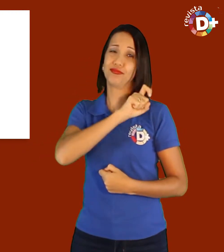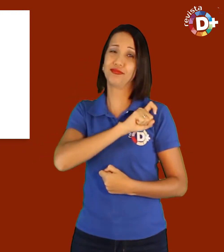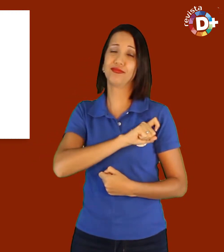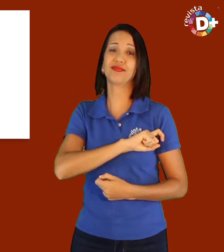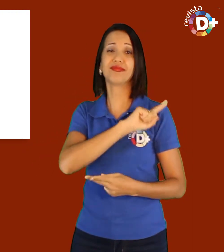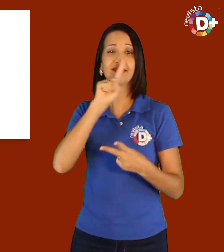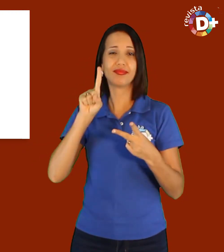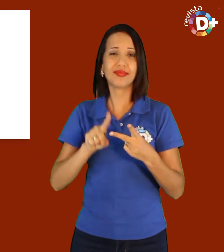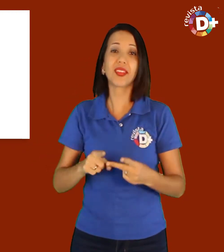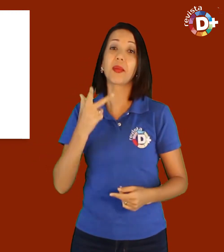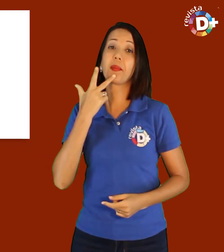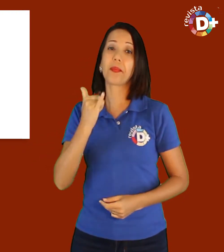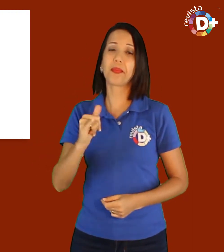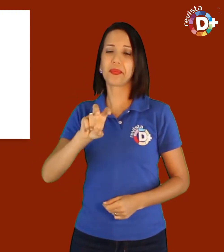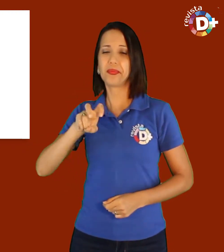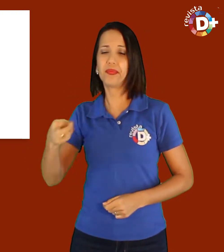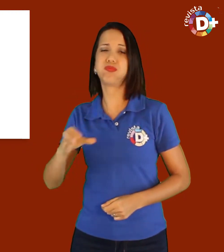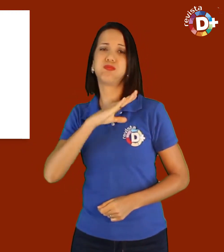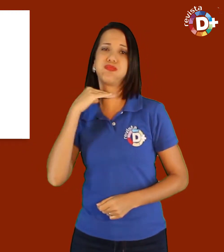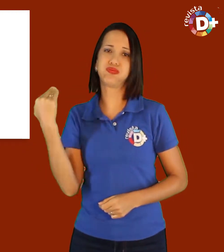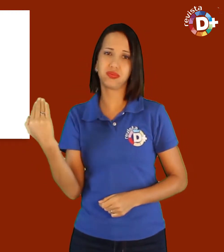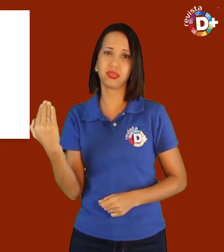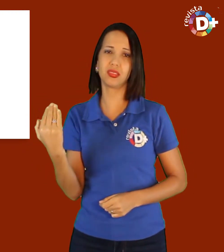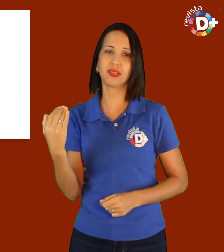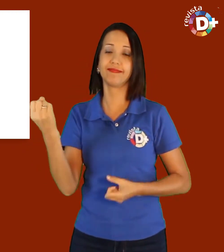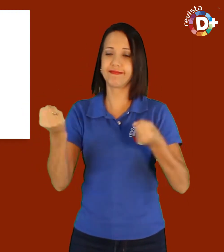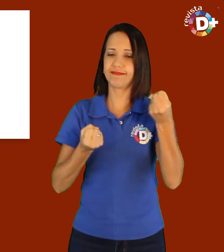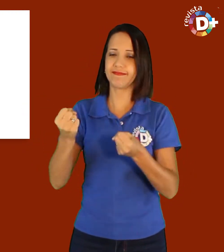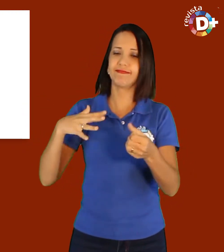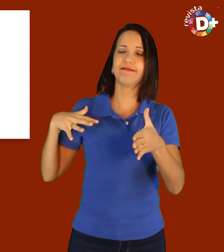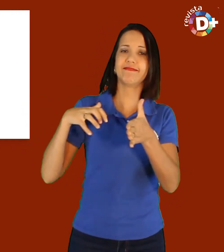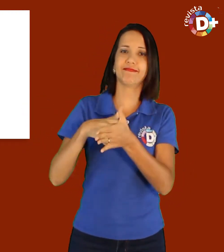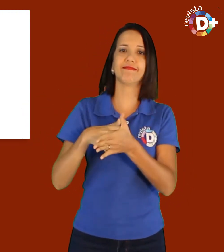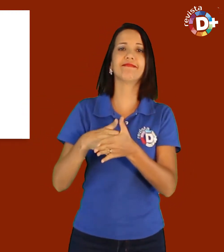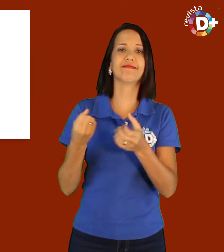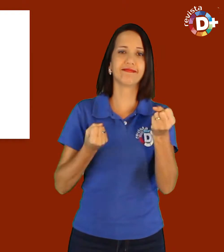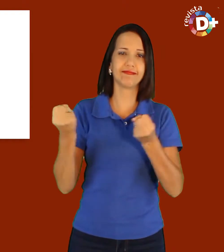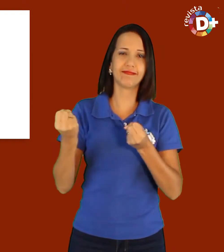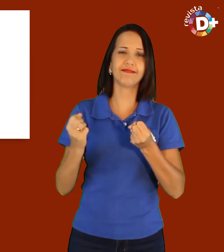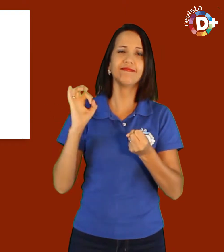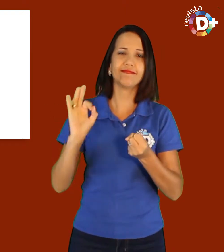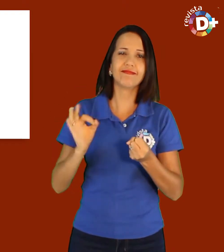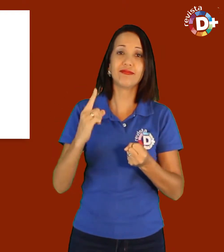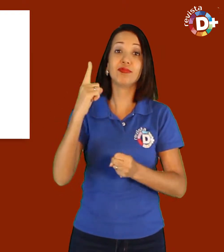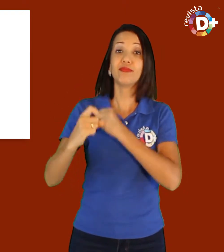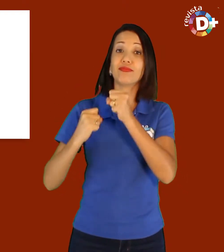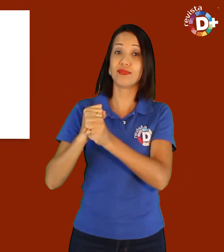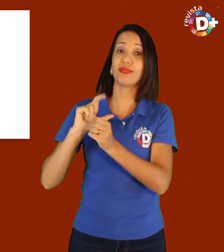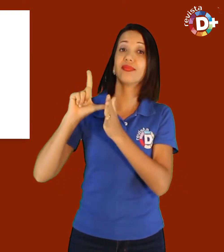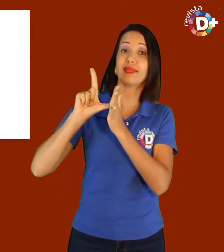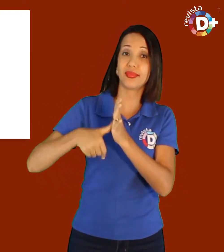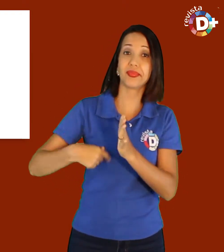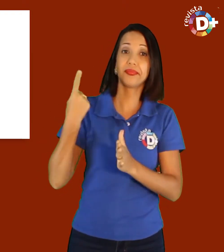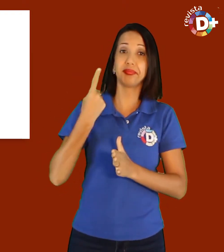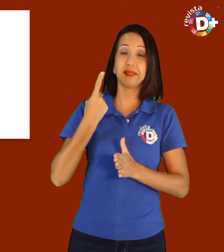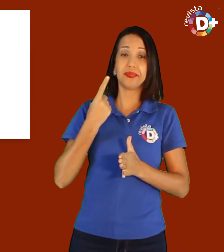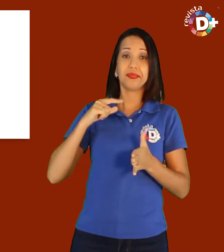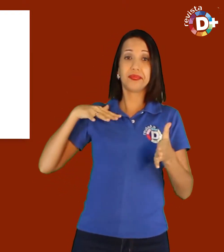aplicou mais um duro golpe. Meu pai veio a falecer, também em um acidente de carro, exatamente um ano